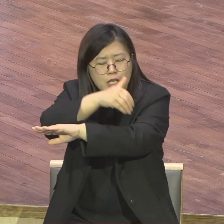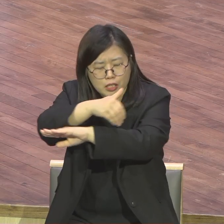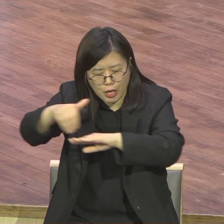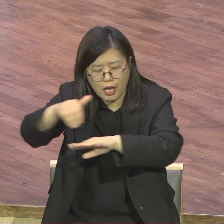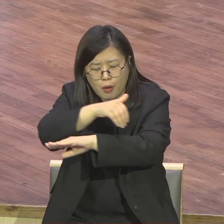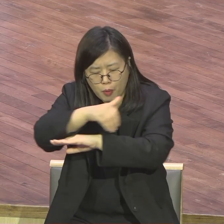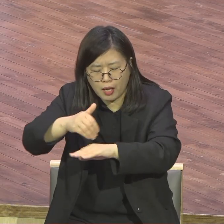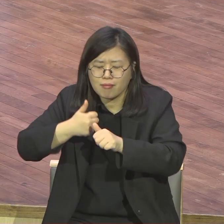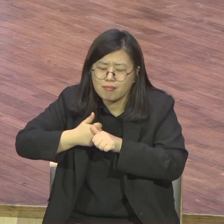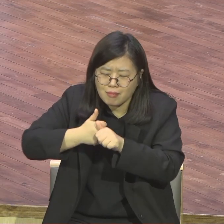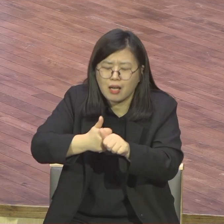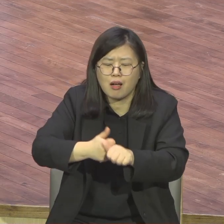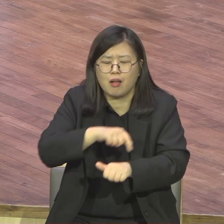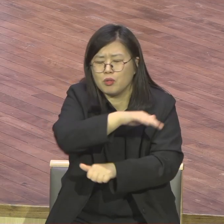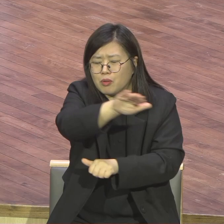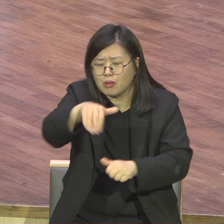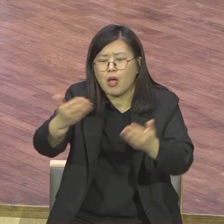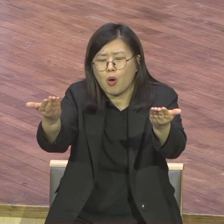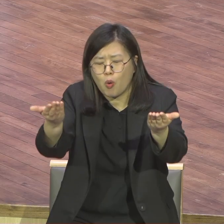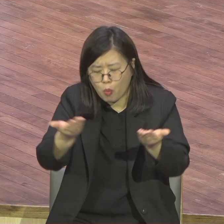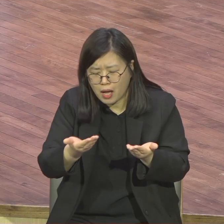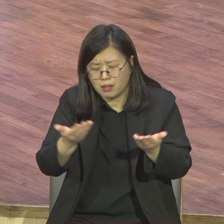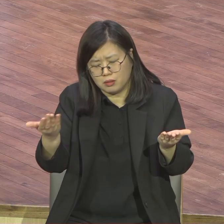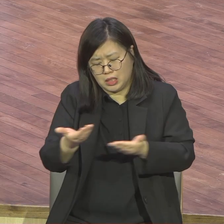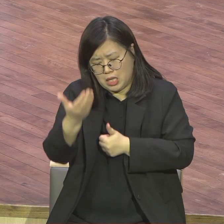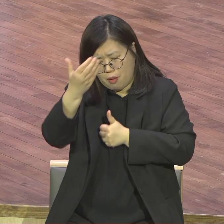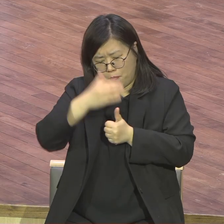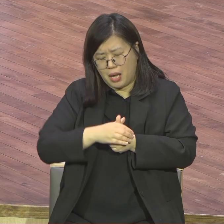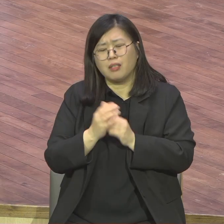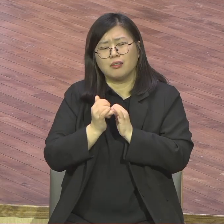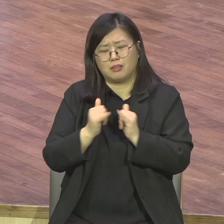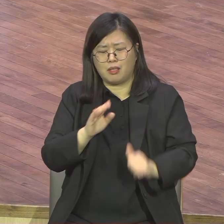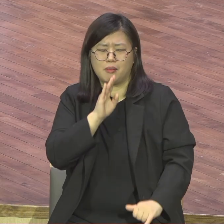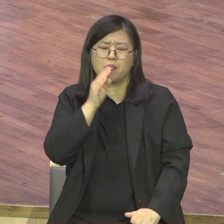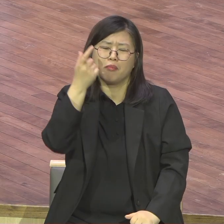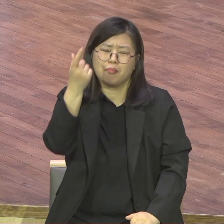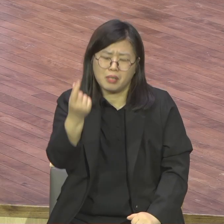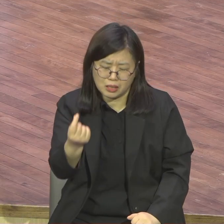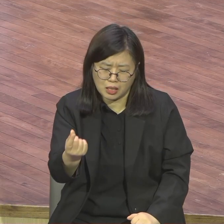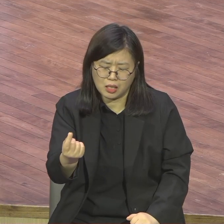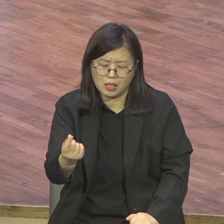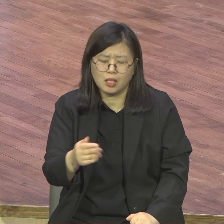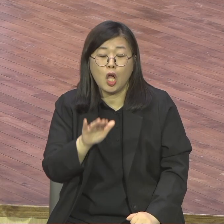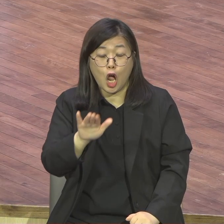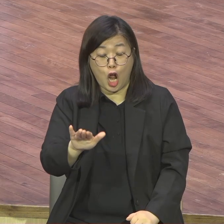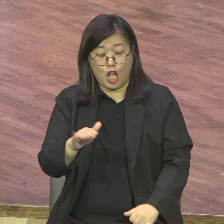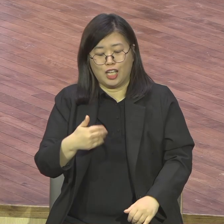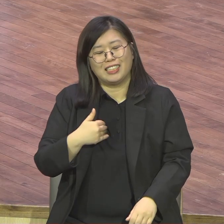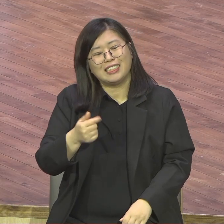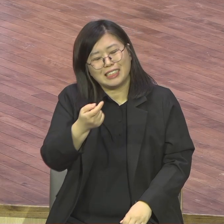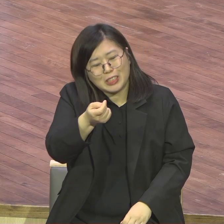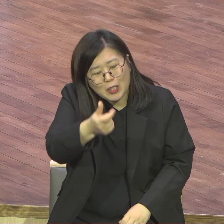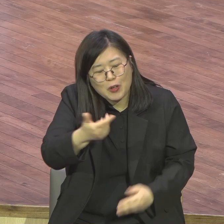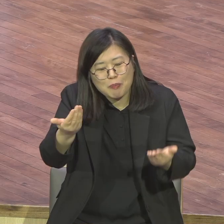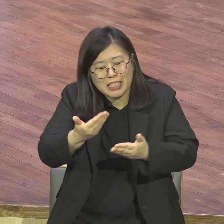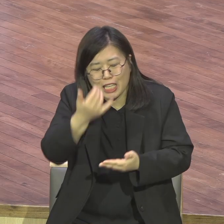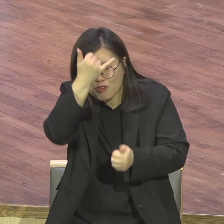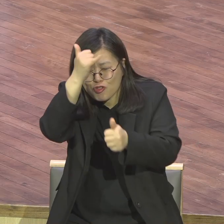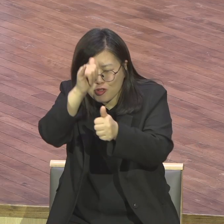작은 일에 충성된 자야 너가 작은 일에 충성하시음 내가 큰 것으로 더하여 주려하신 이 말씀이 그대로